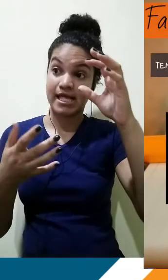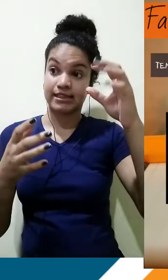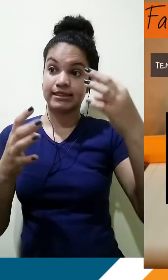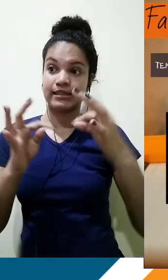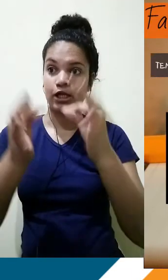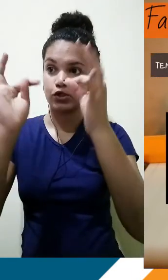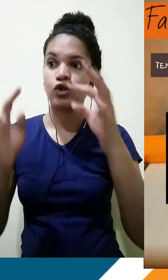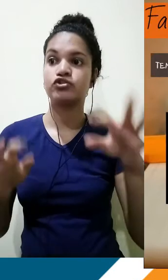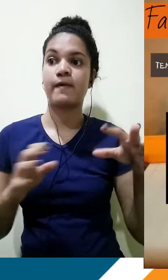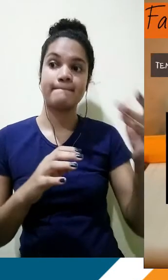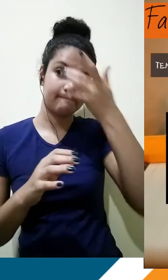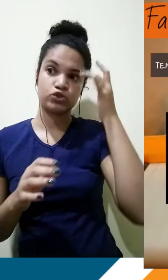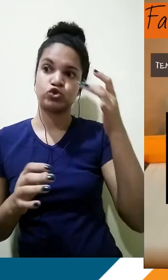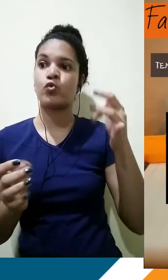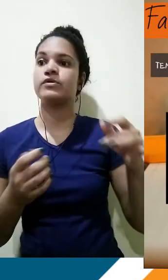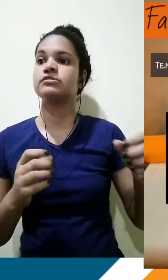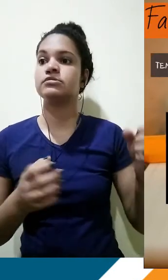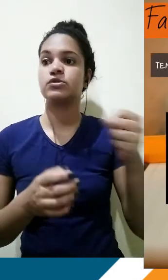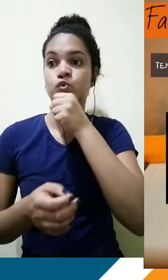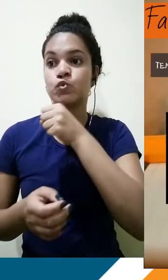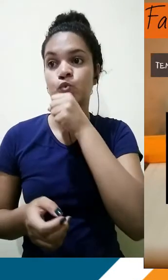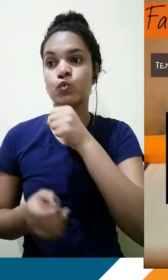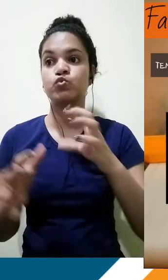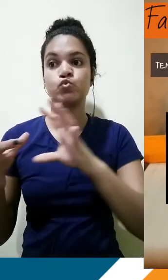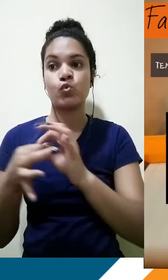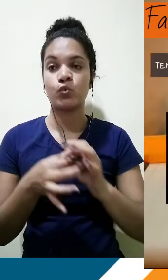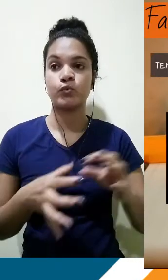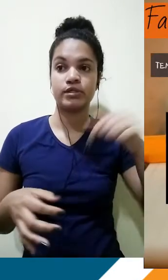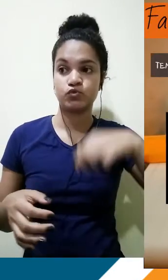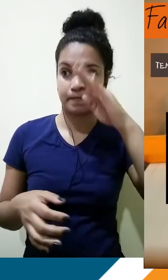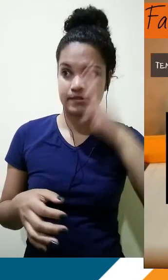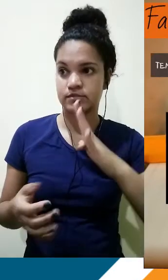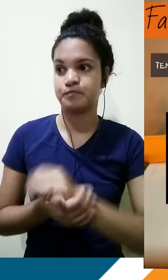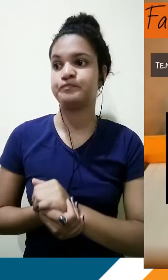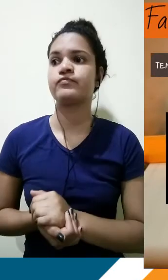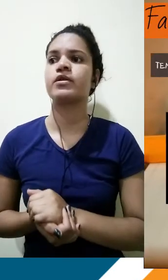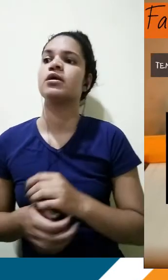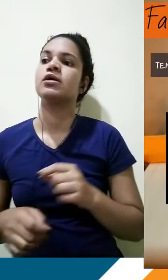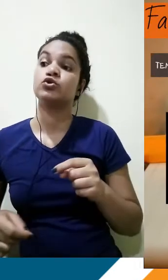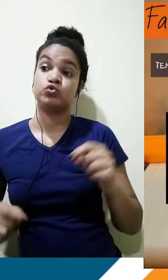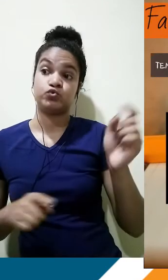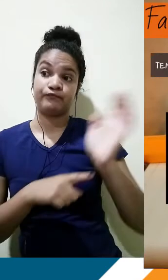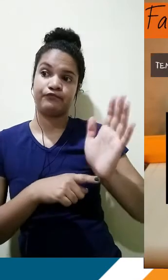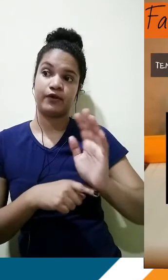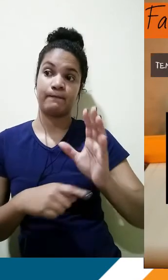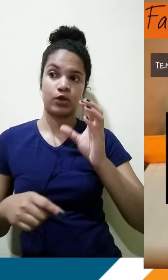que é sempre ignorado pelas pessoas da vizinhança. Da mesma forma, no cenário atual, o idoso acaba cada vez mais excluído,